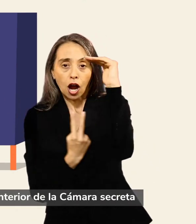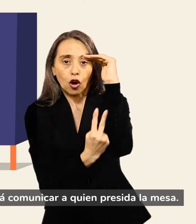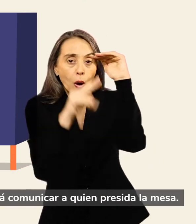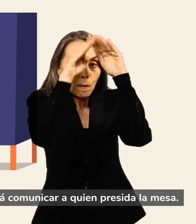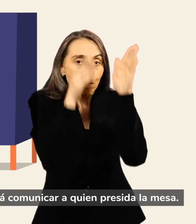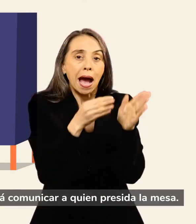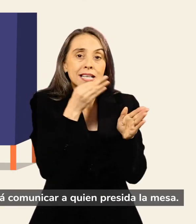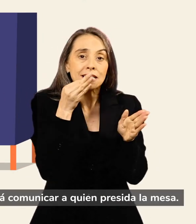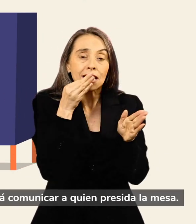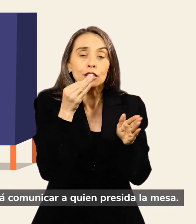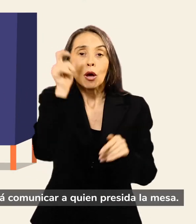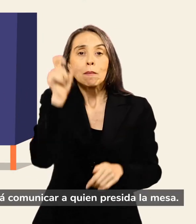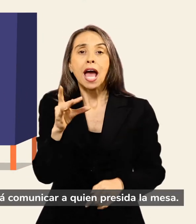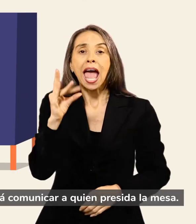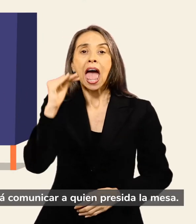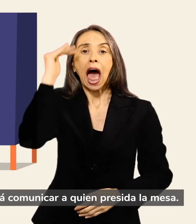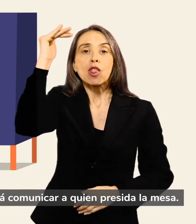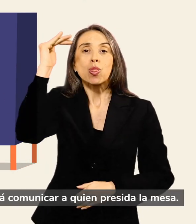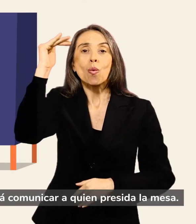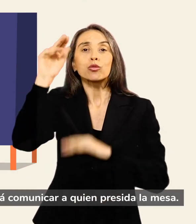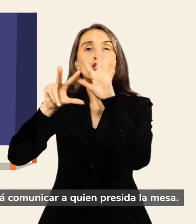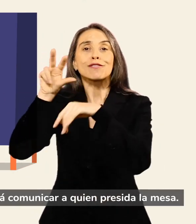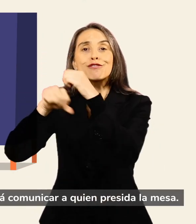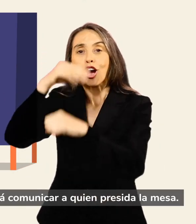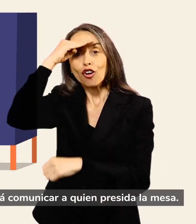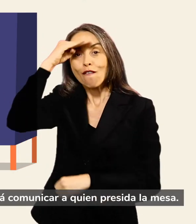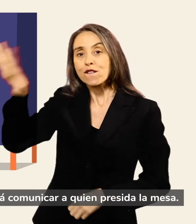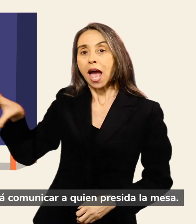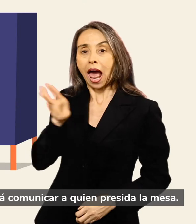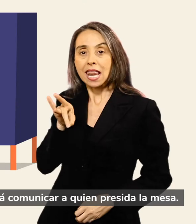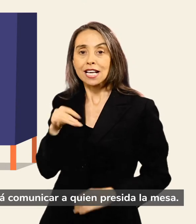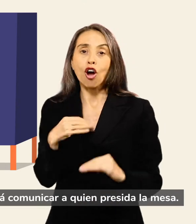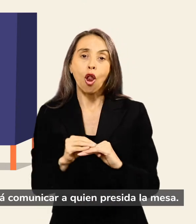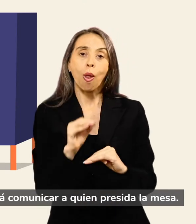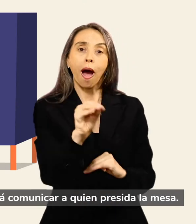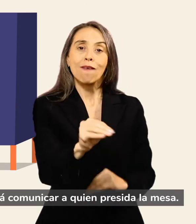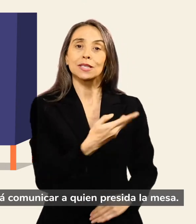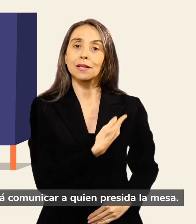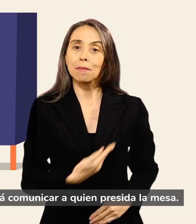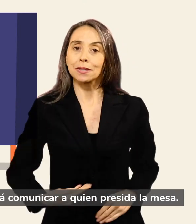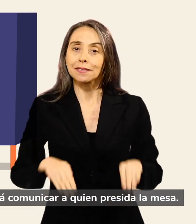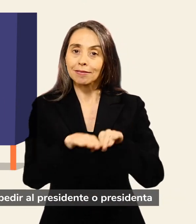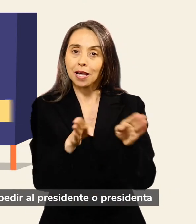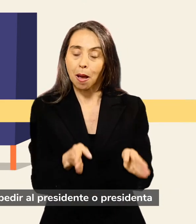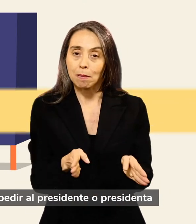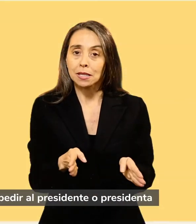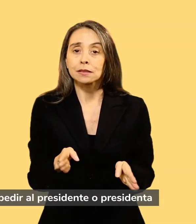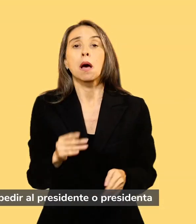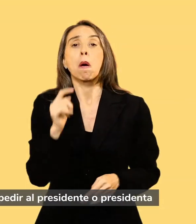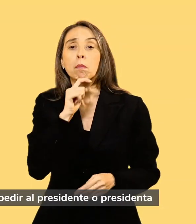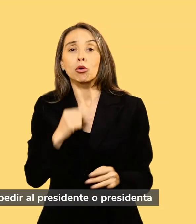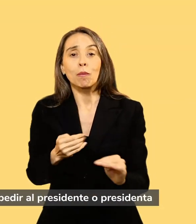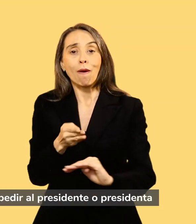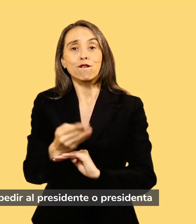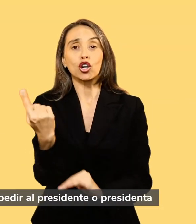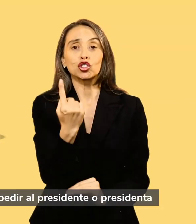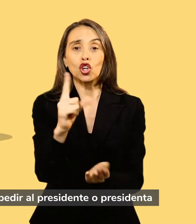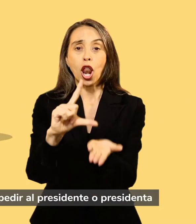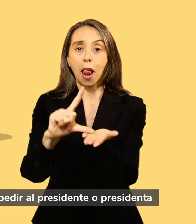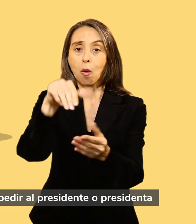por un adulto de su confianza, lo que deberá comunicar a quien presida la mesa. Si va sola al lugar de votación, puede pedir